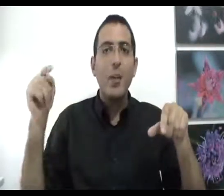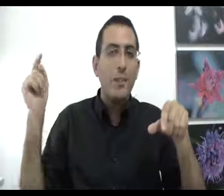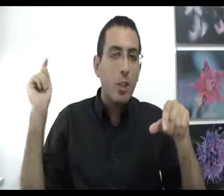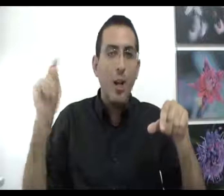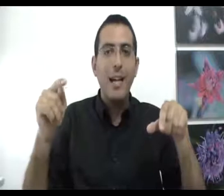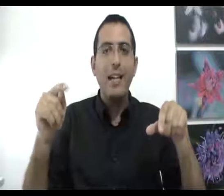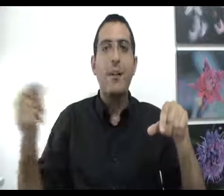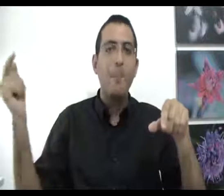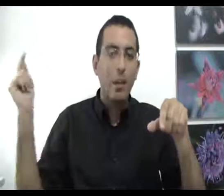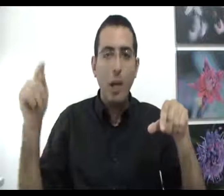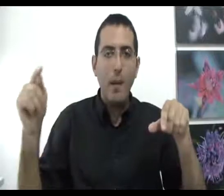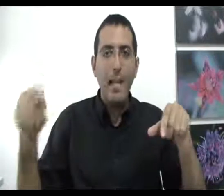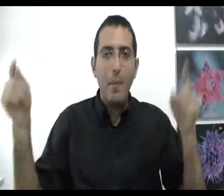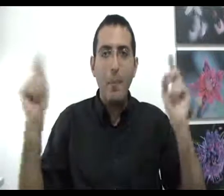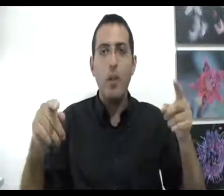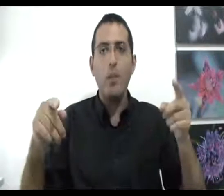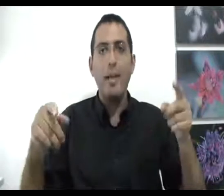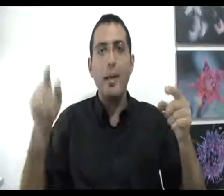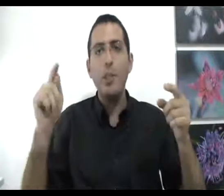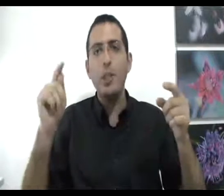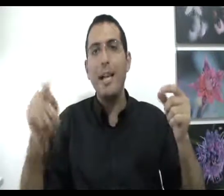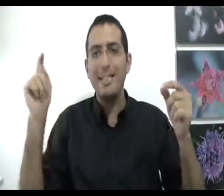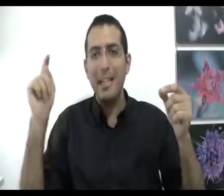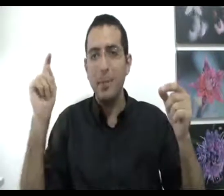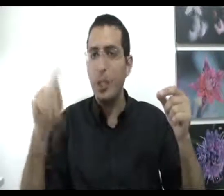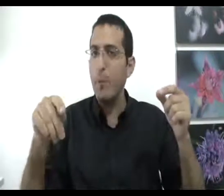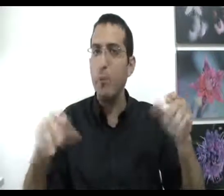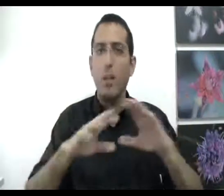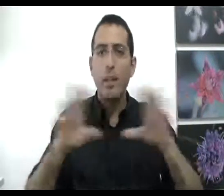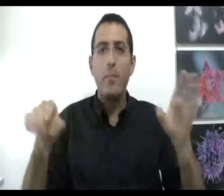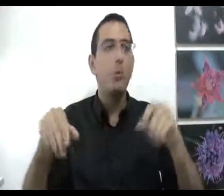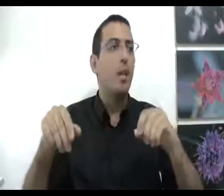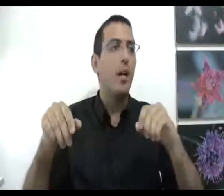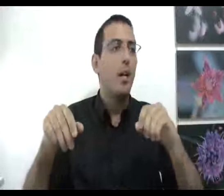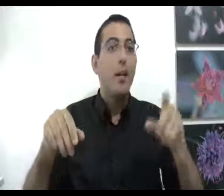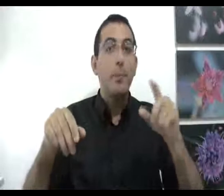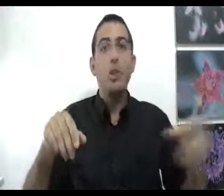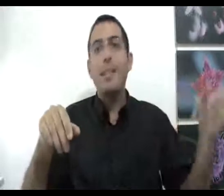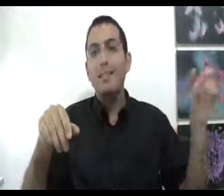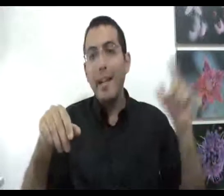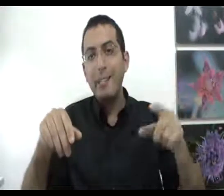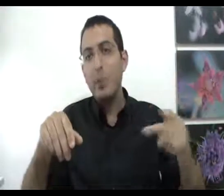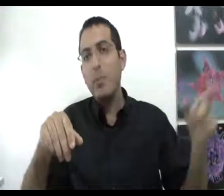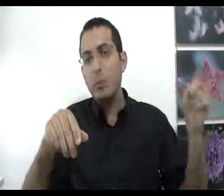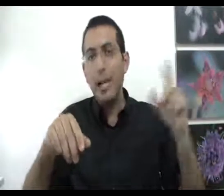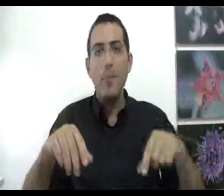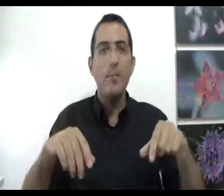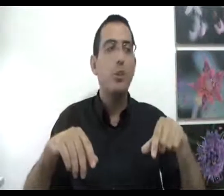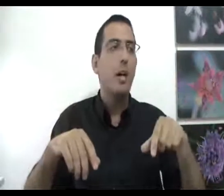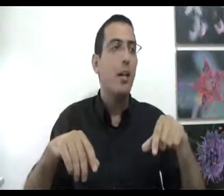להוציא כל אחד מכל בעיה בכל דרך מי שיהיה עצלן בשלמות יהיה מאושר מי שיהיה זריז בשלמות גם יהיה מאושר